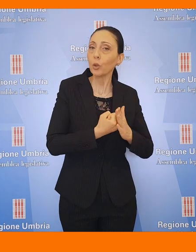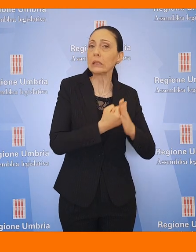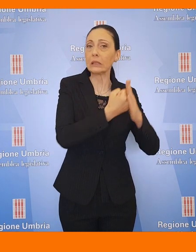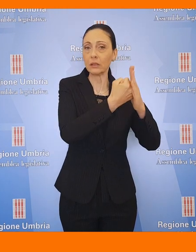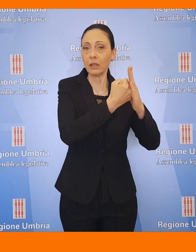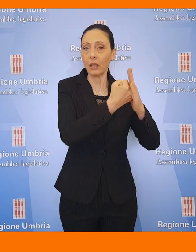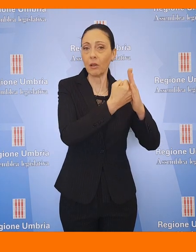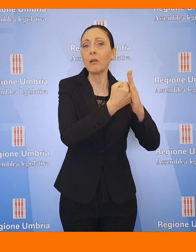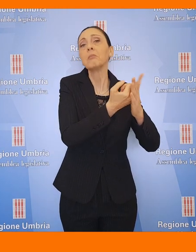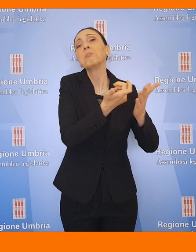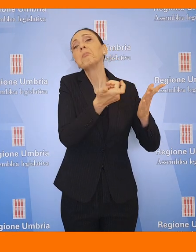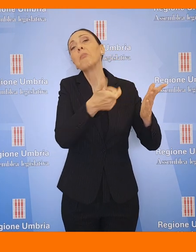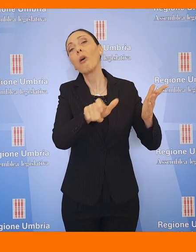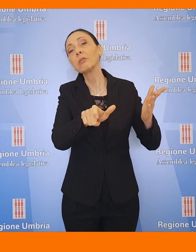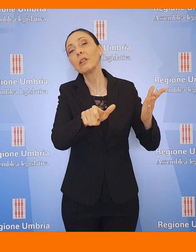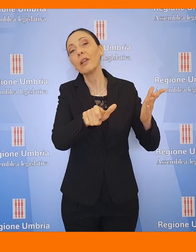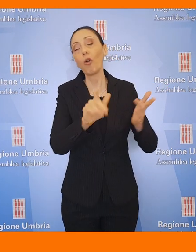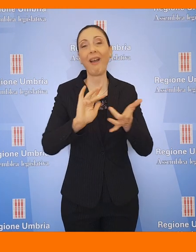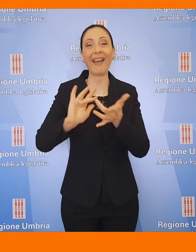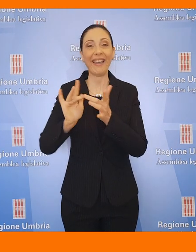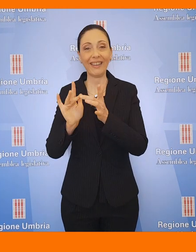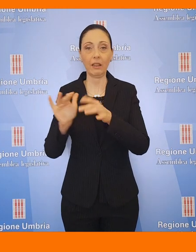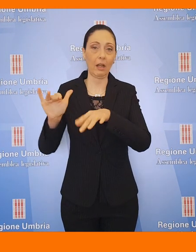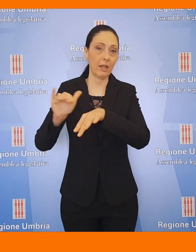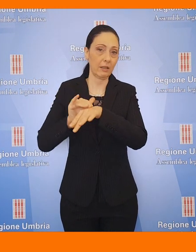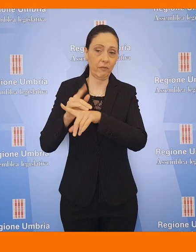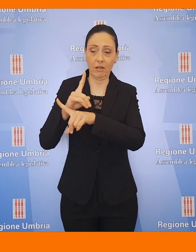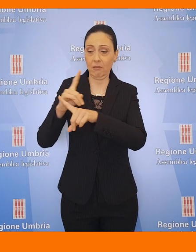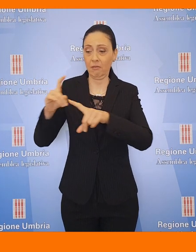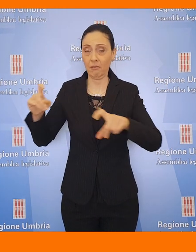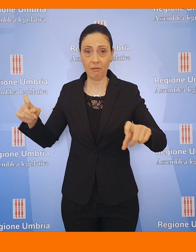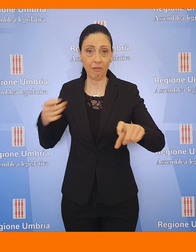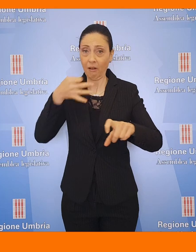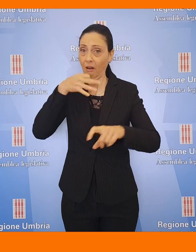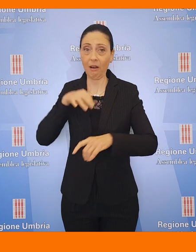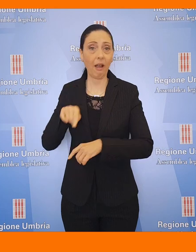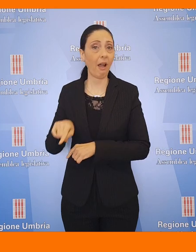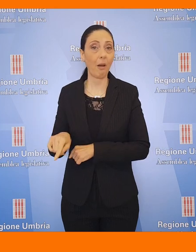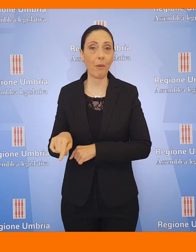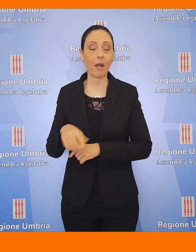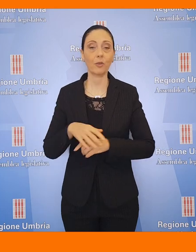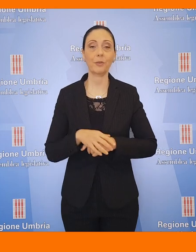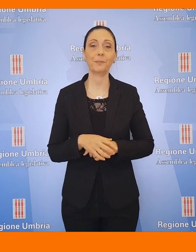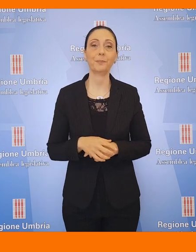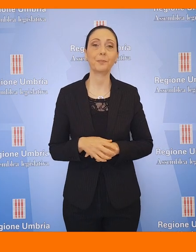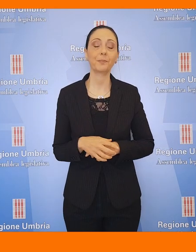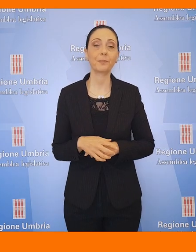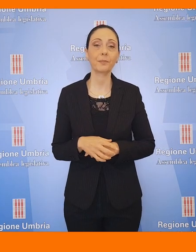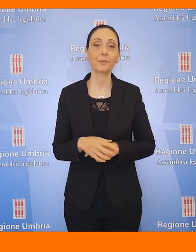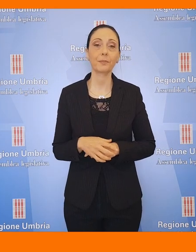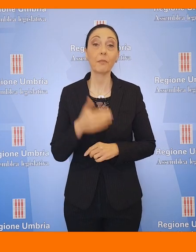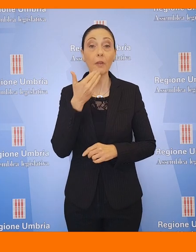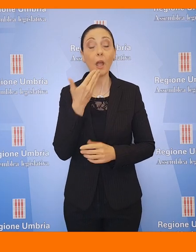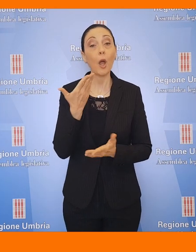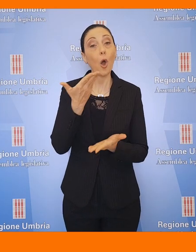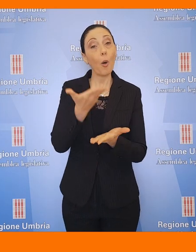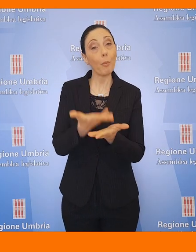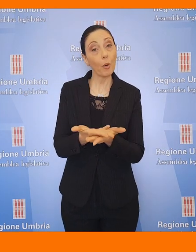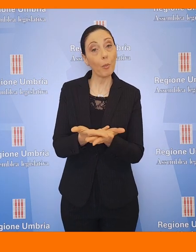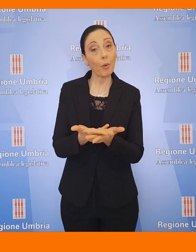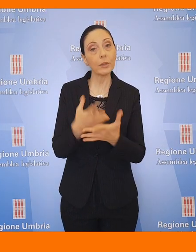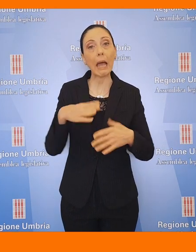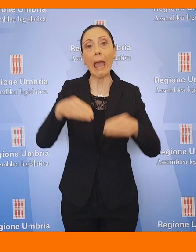impossibilitati ad accedere a tanti servizi e opportunità che oggi sono a disposizione solo online. La proposta